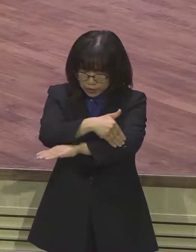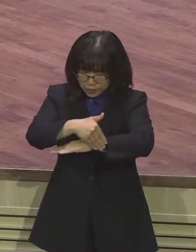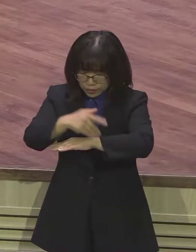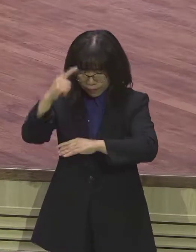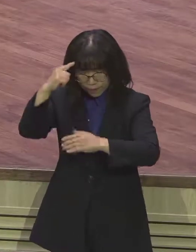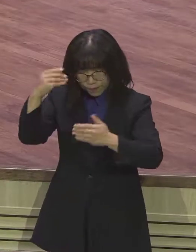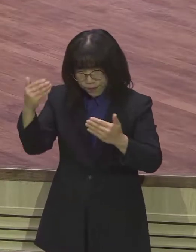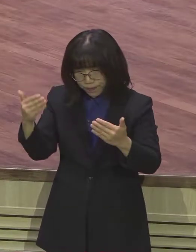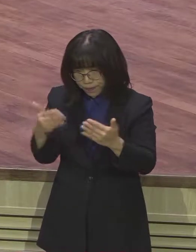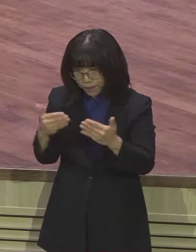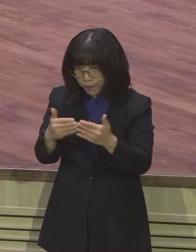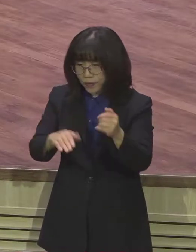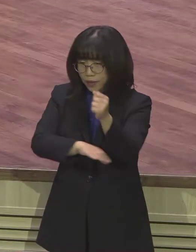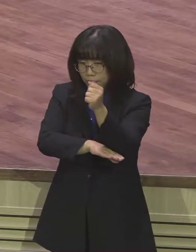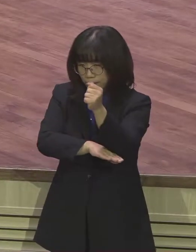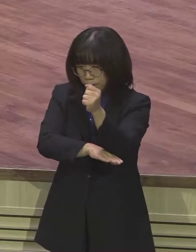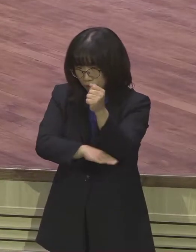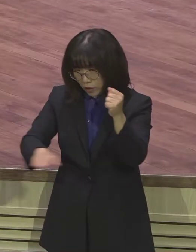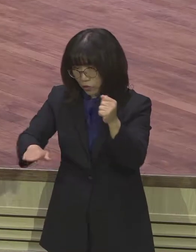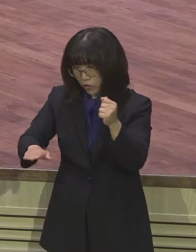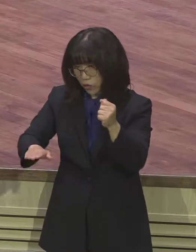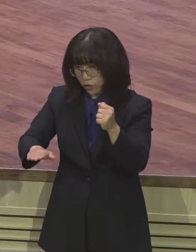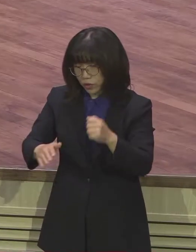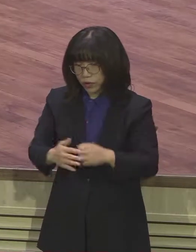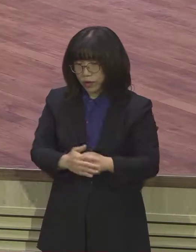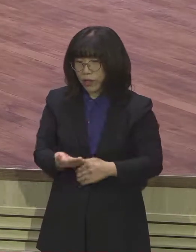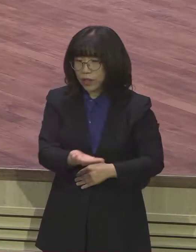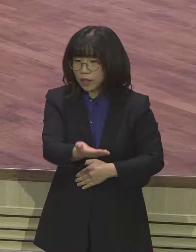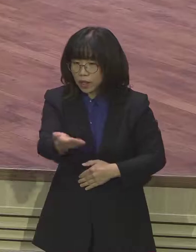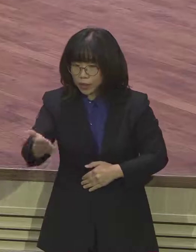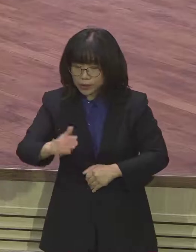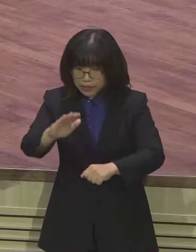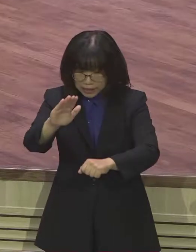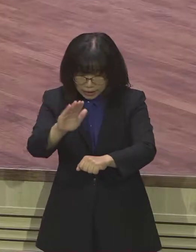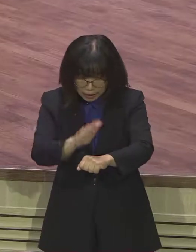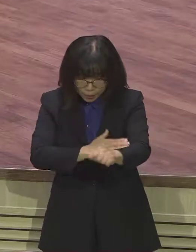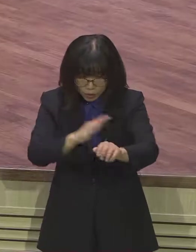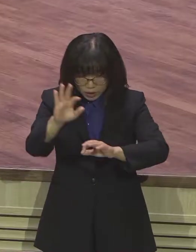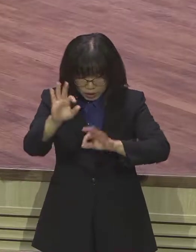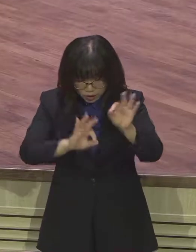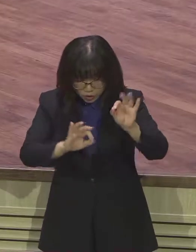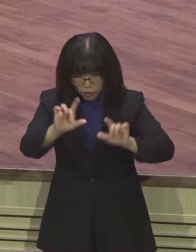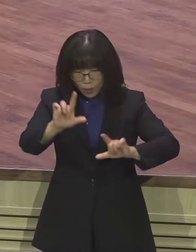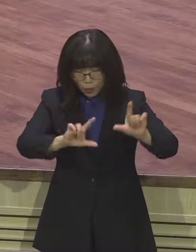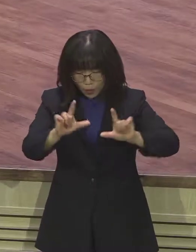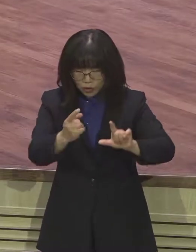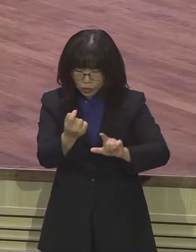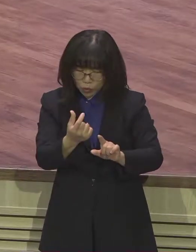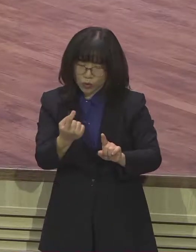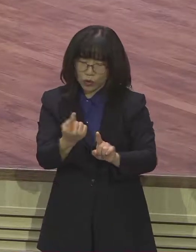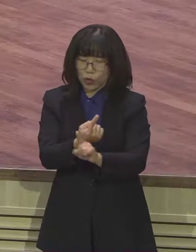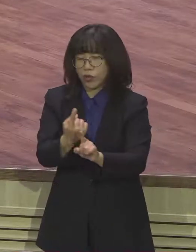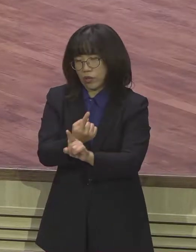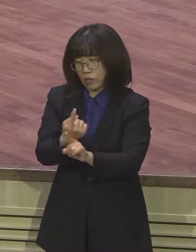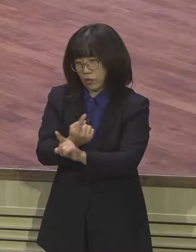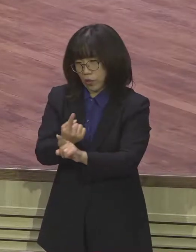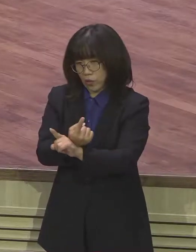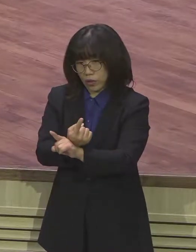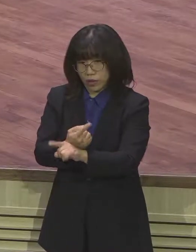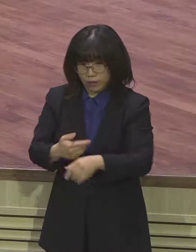그래서 삐뚤어진 것은 조금 더 넣고 바르게 세우고 튀어나온 것은 넣고 또